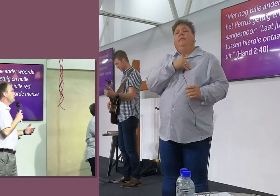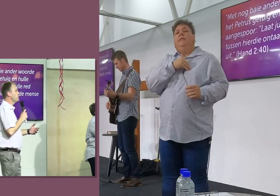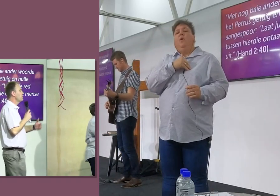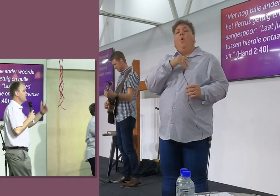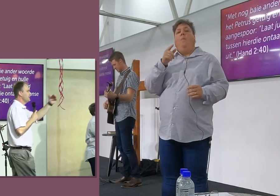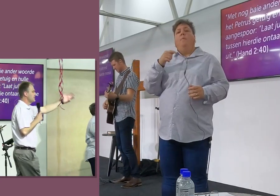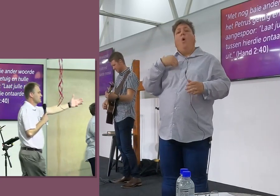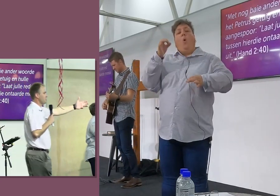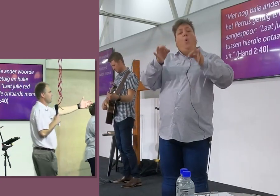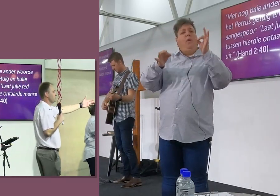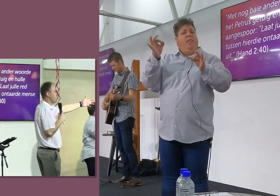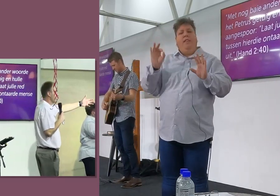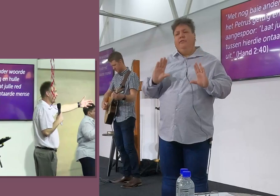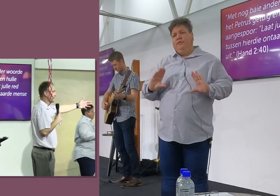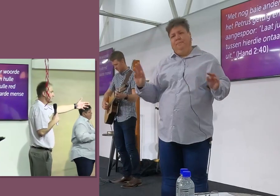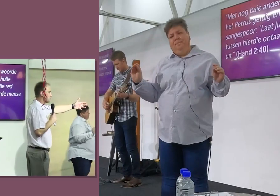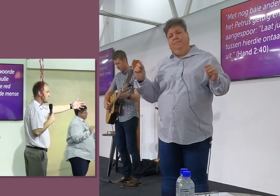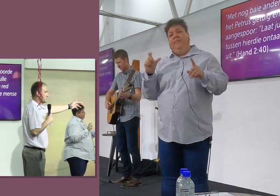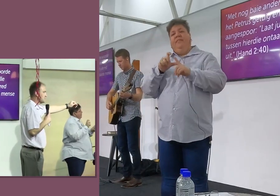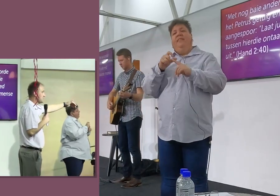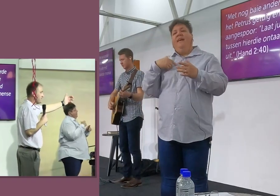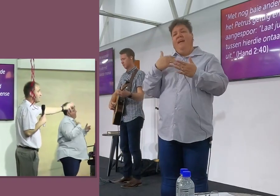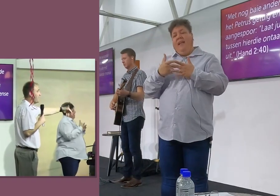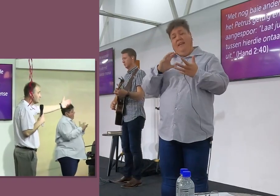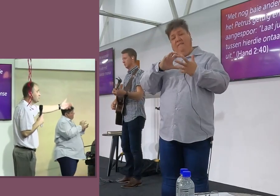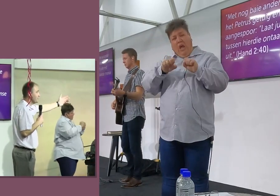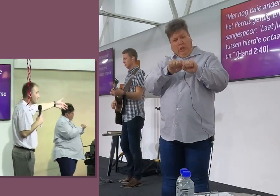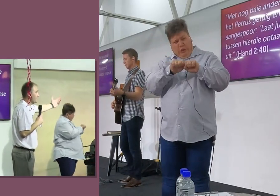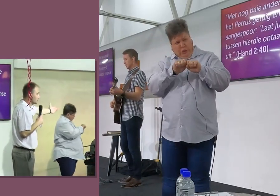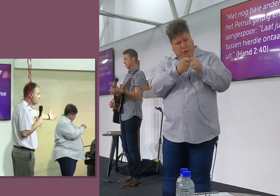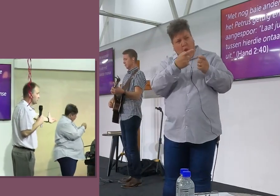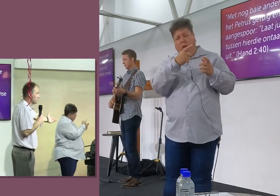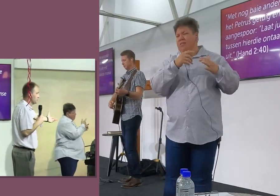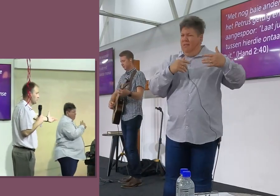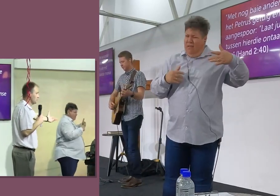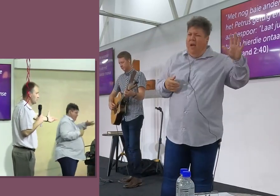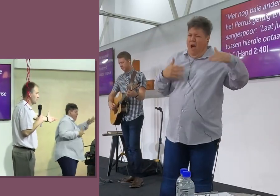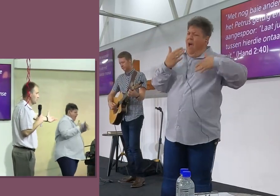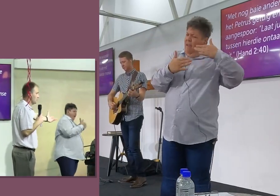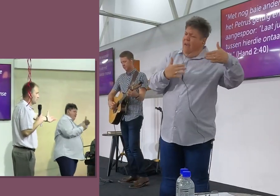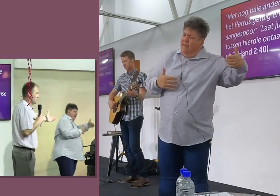om nie veroordeelend te staan tegen die wereld wat so stikkend is nie, want die wereld doen wat die wereld doen.